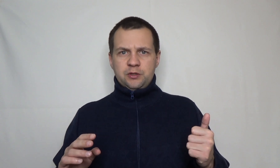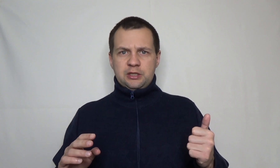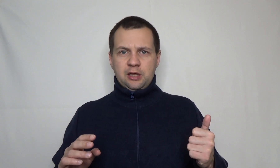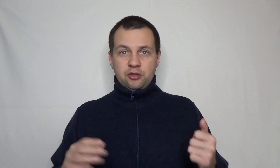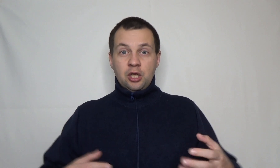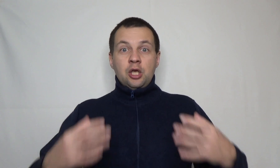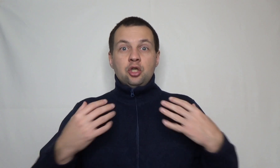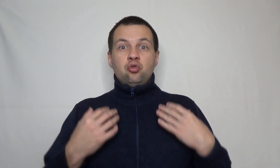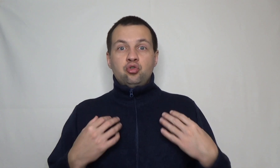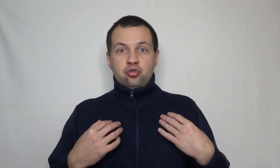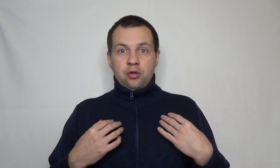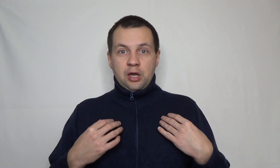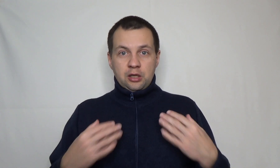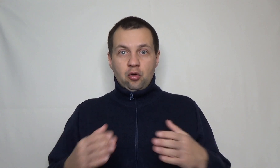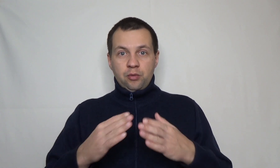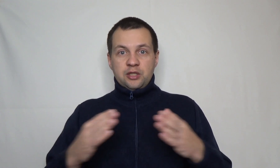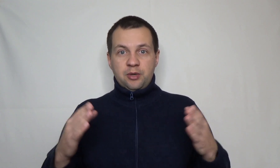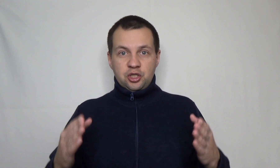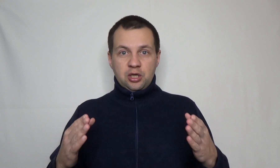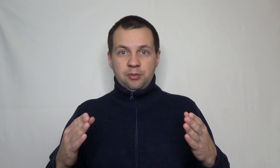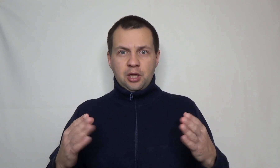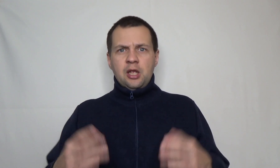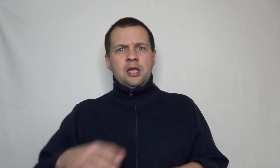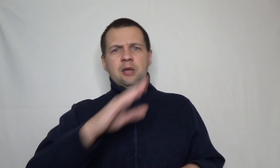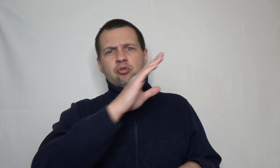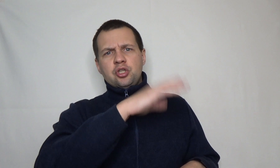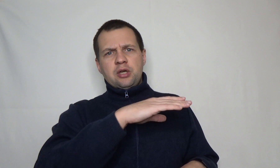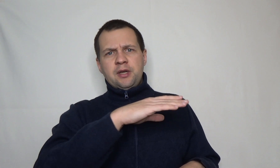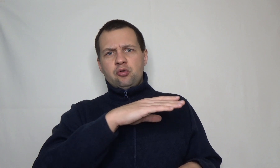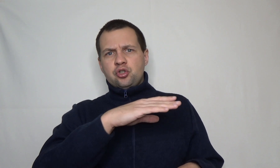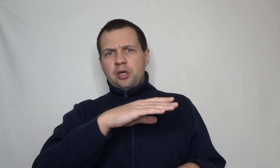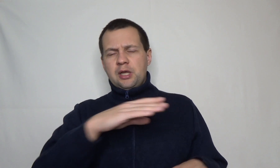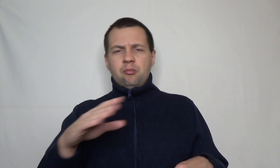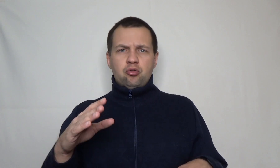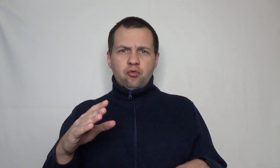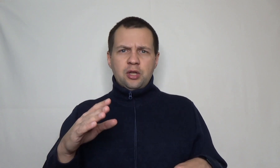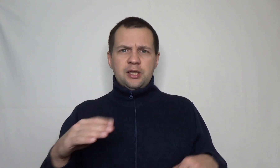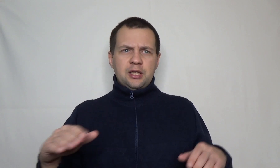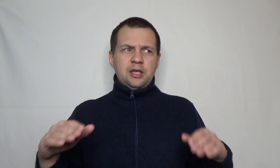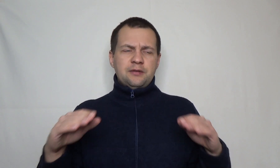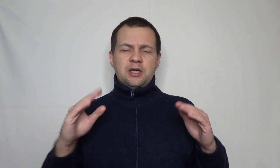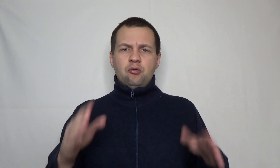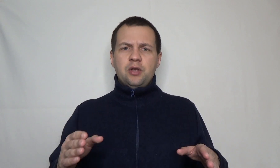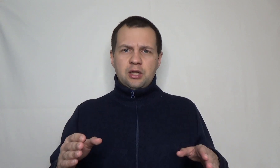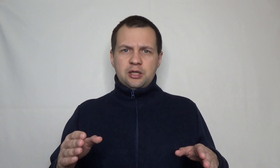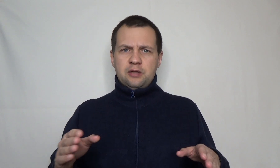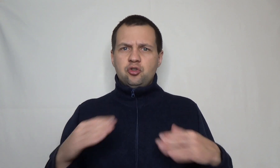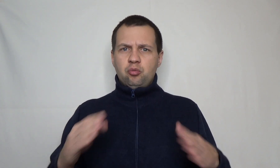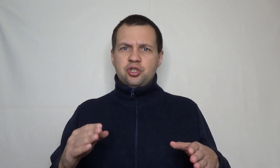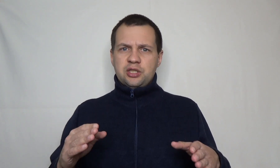сталкивался. И что чувствовал я, когда у меня есть приличный капитал? Я не буду даже говорить то, что я работаю в онлайне, и я все равно выиграл, от этого еще больше стал